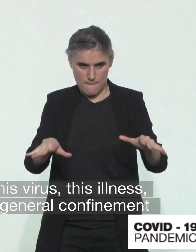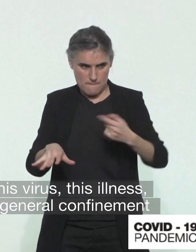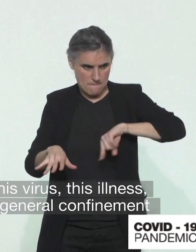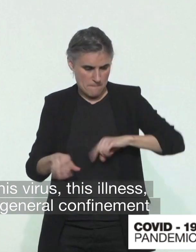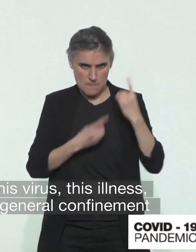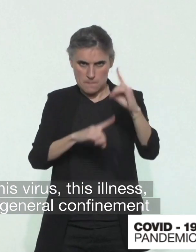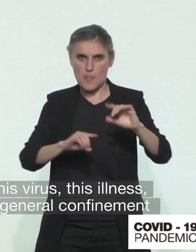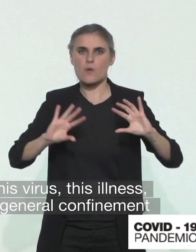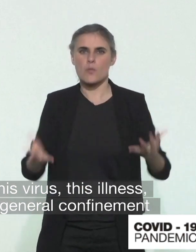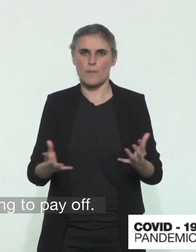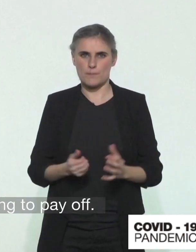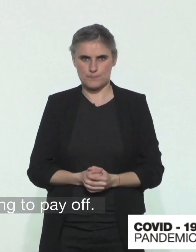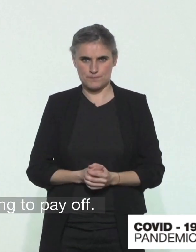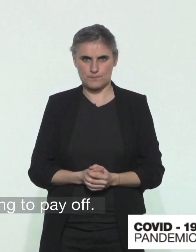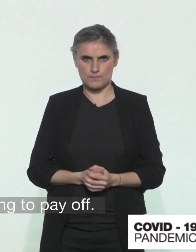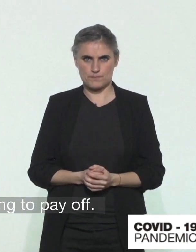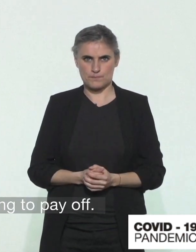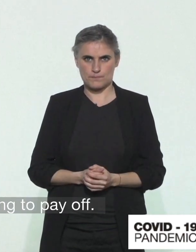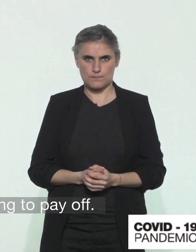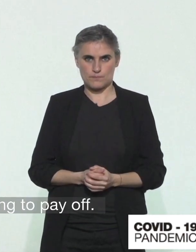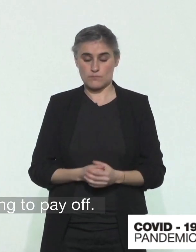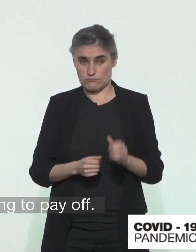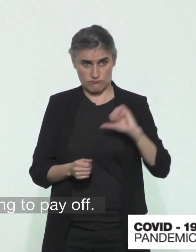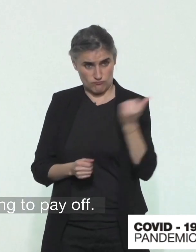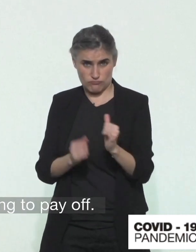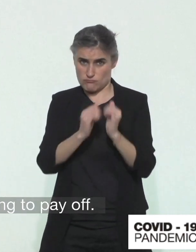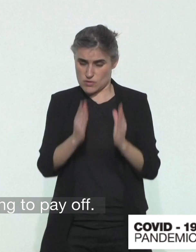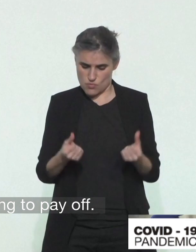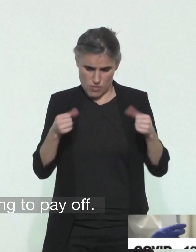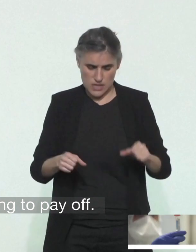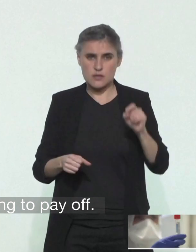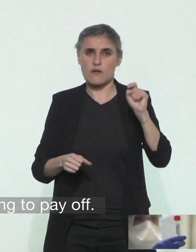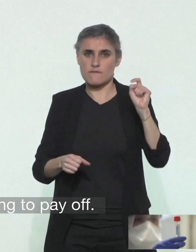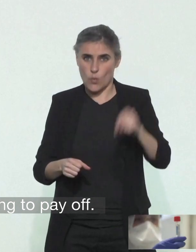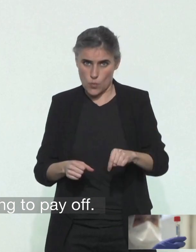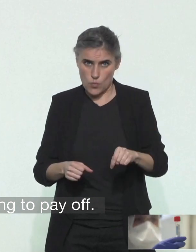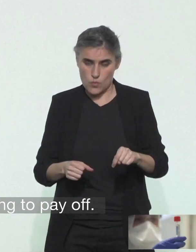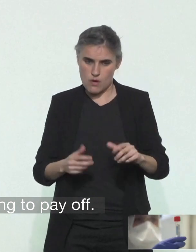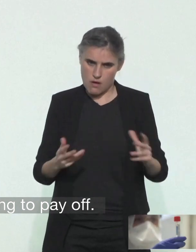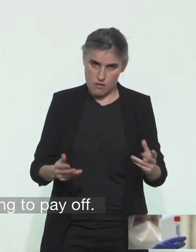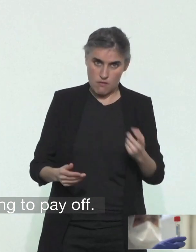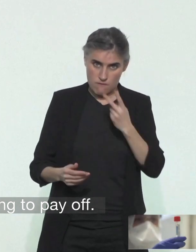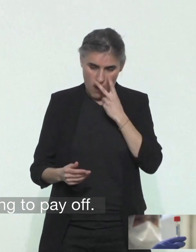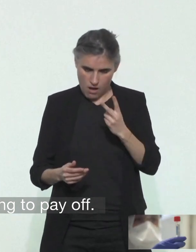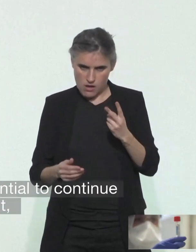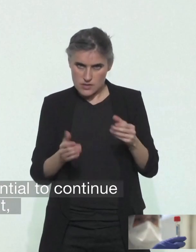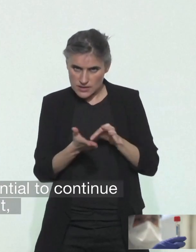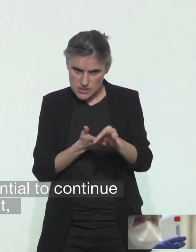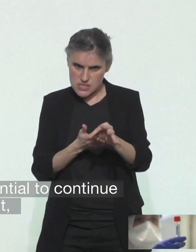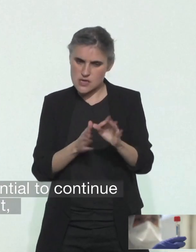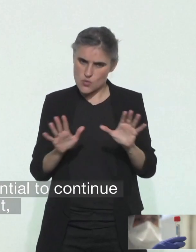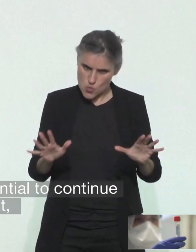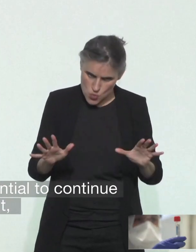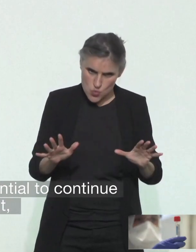épidémie meurtrière, par le confinement généralisé sur les territoires nationaux, commence à porter ses fruits. Il est